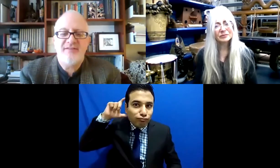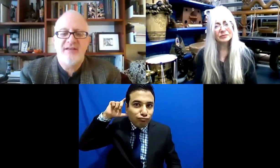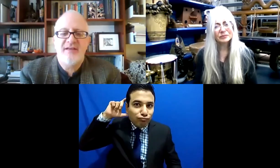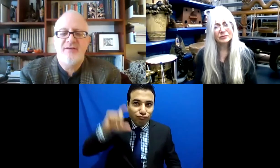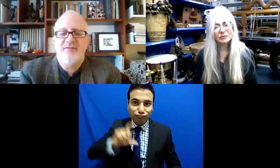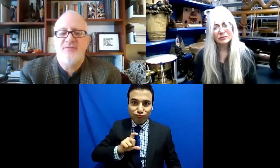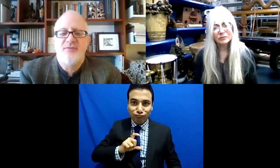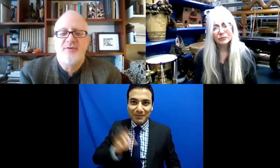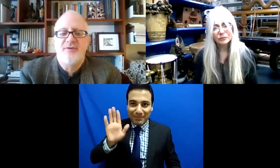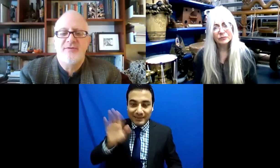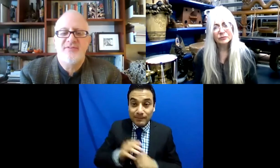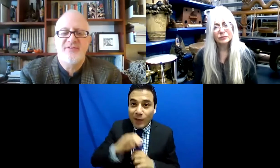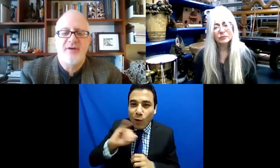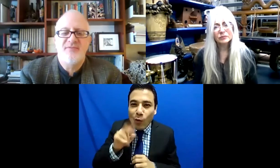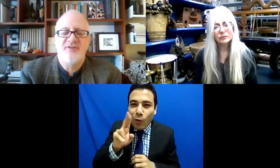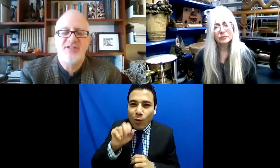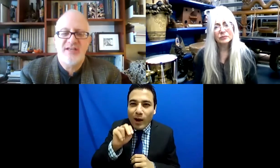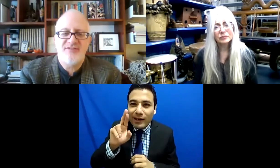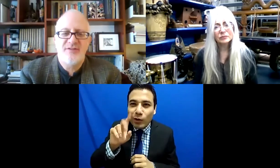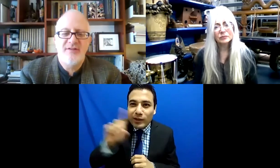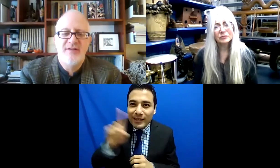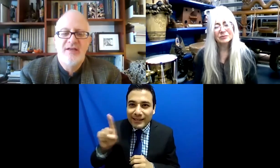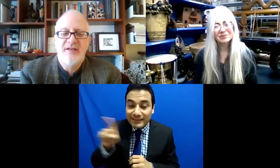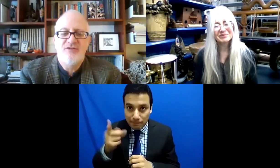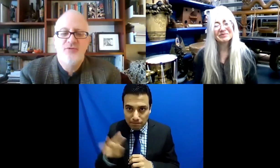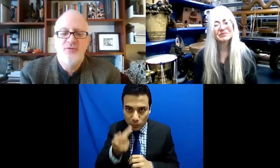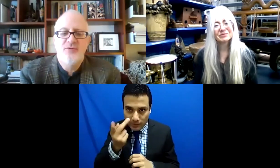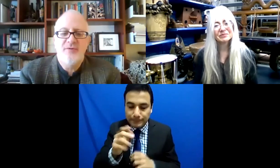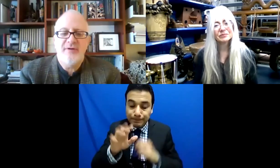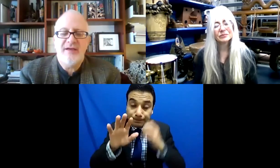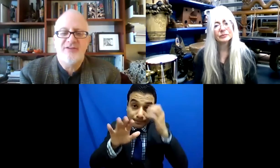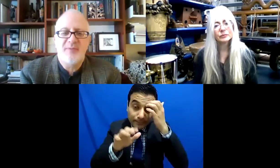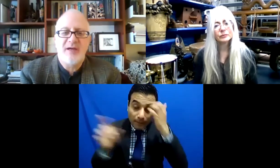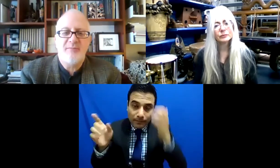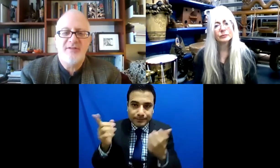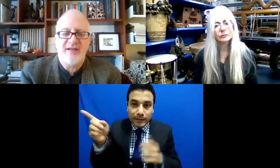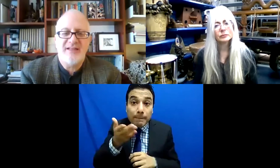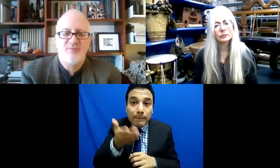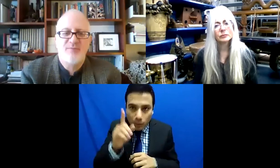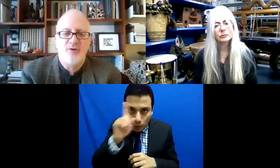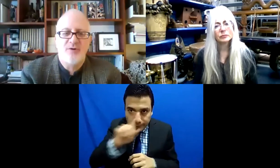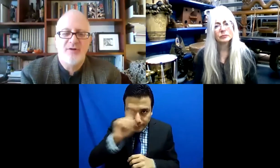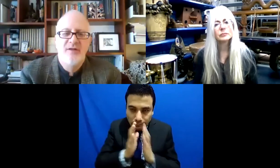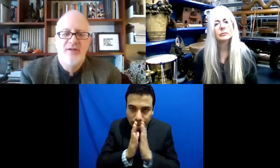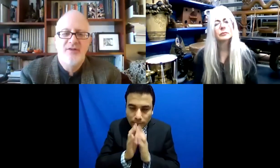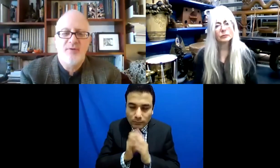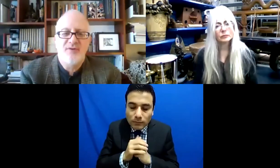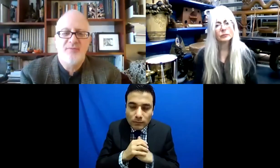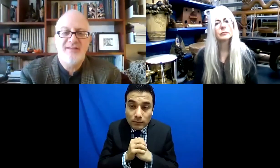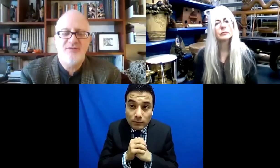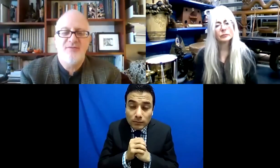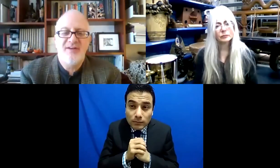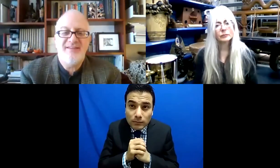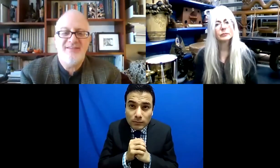Rodríguez me está preguntando, bueno, está pidiendo una sugerencia sobre cómo